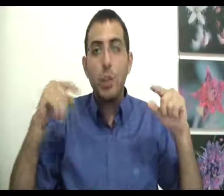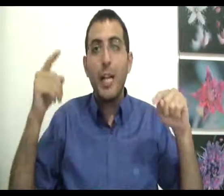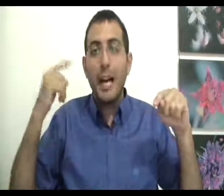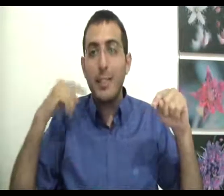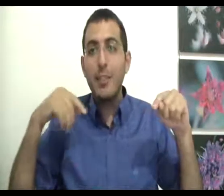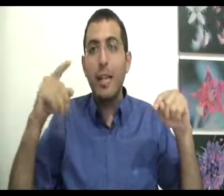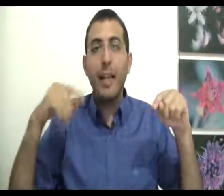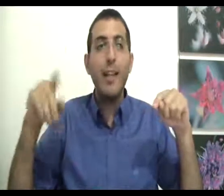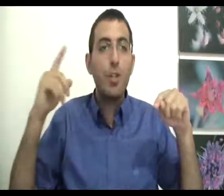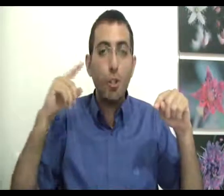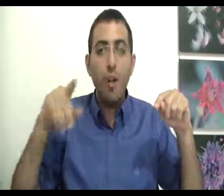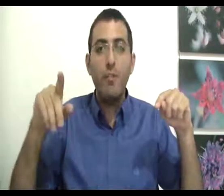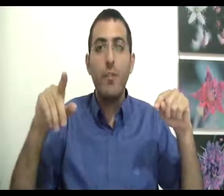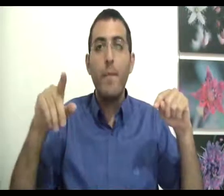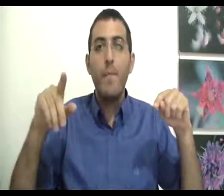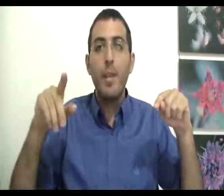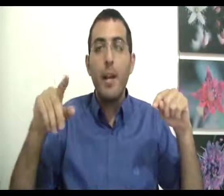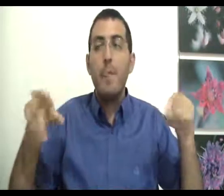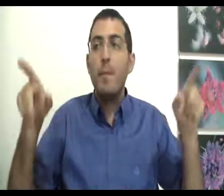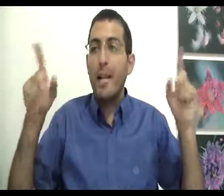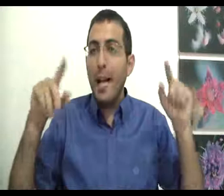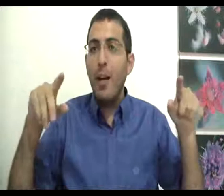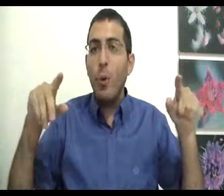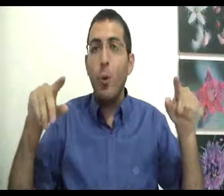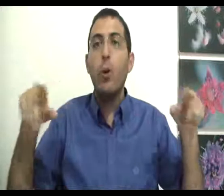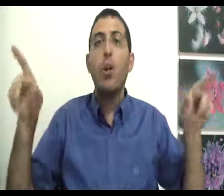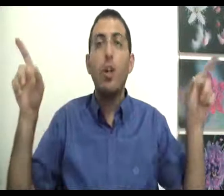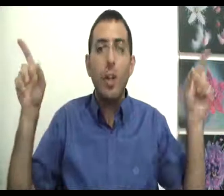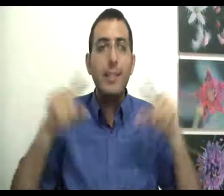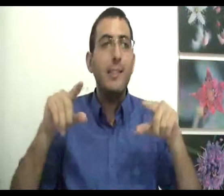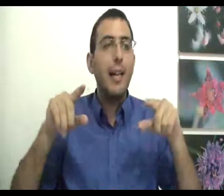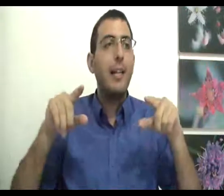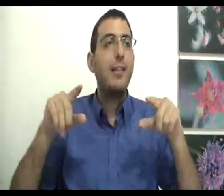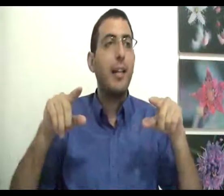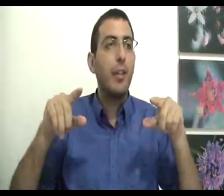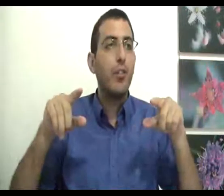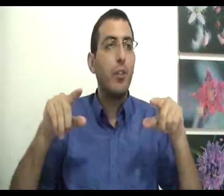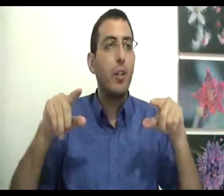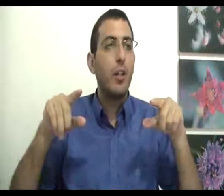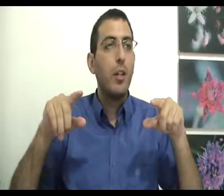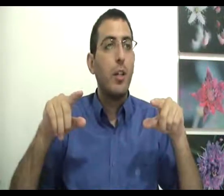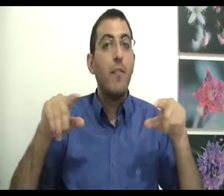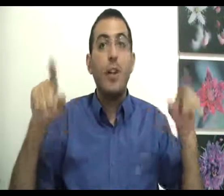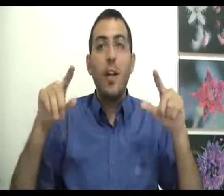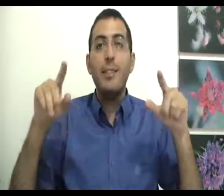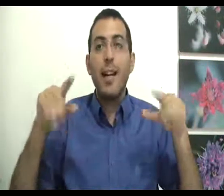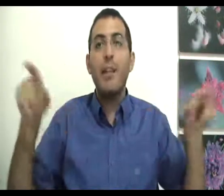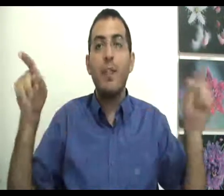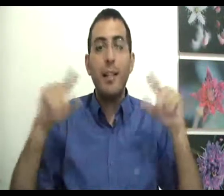של הרצון להרגיש טוב במילא הוא לא יצטרך להתעקש ולא יצטרך לוותר